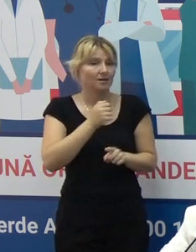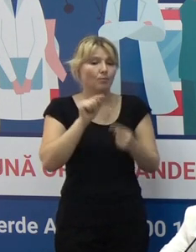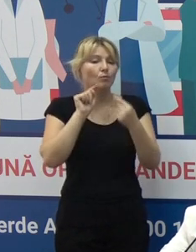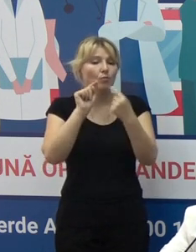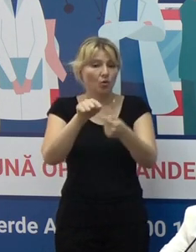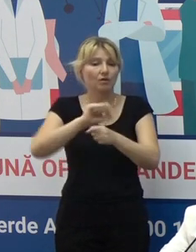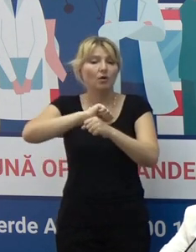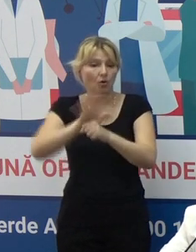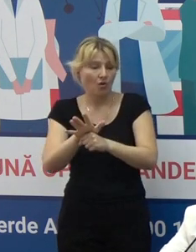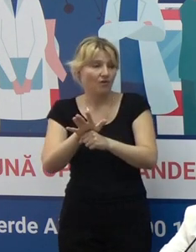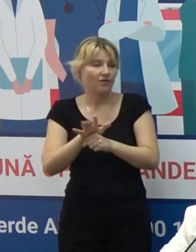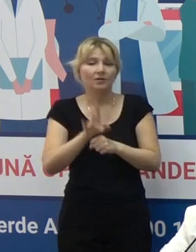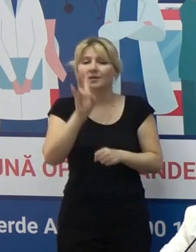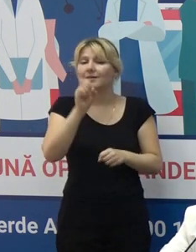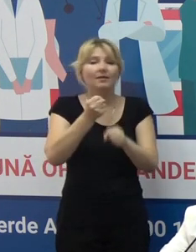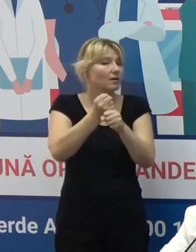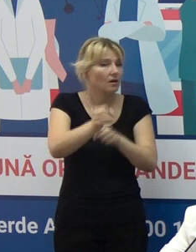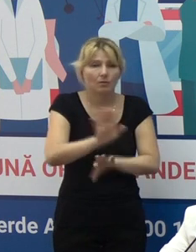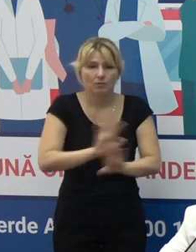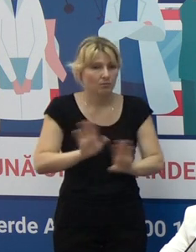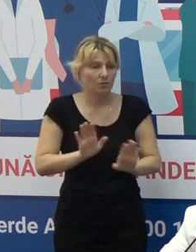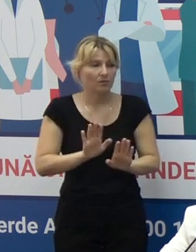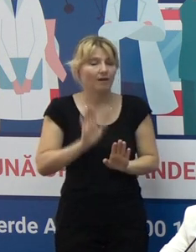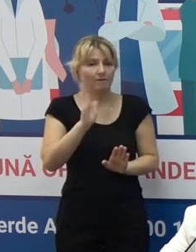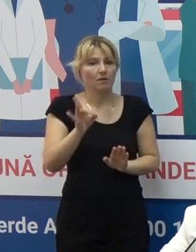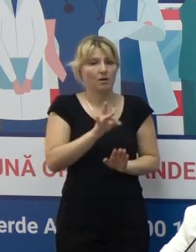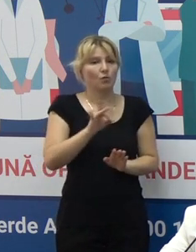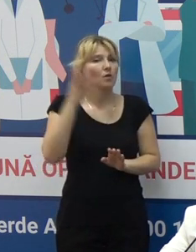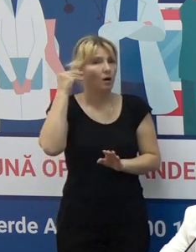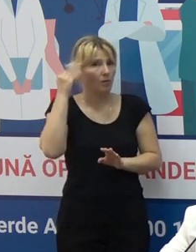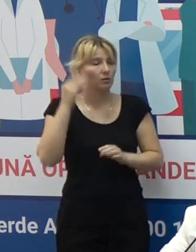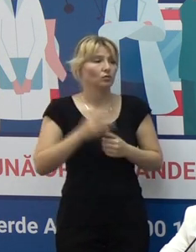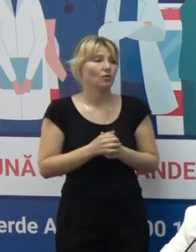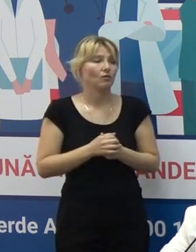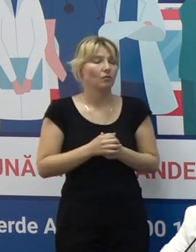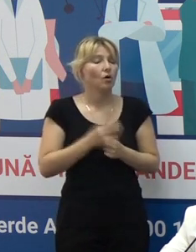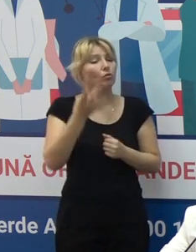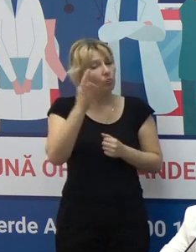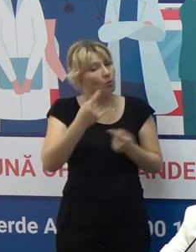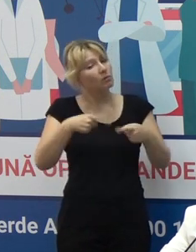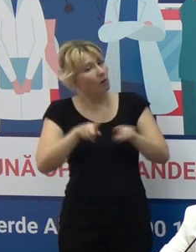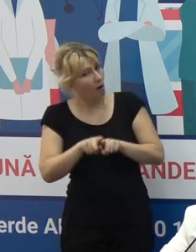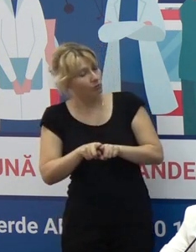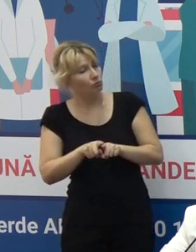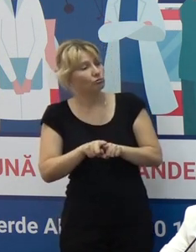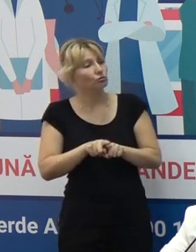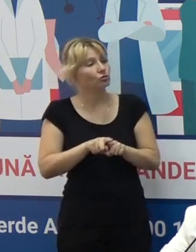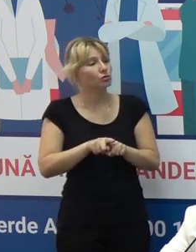anticovid nu este obligatorie în Republica Moldova. Totodată, în calitate de